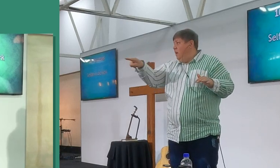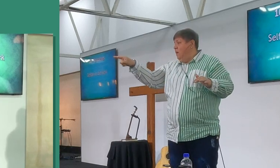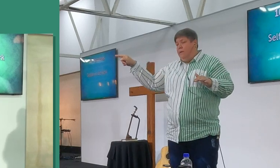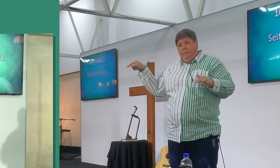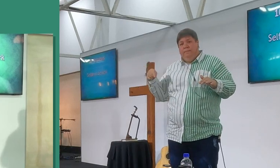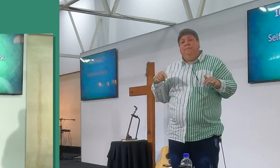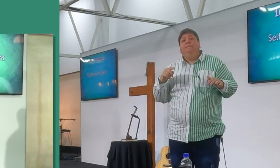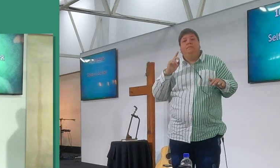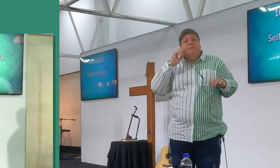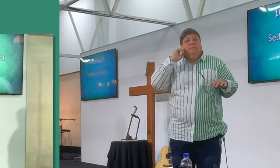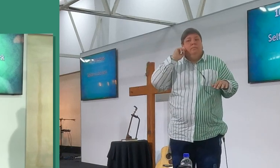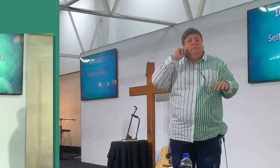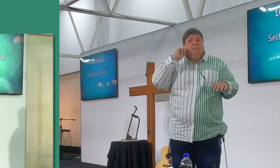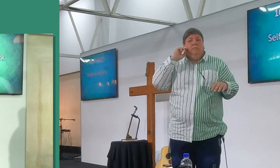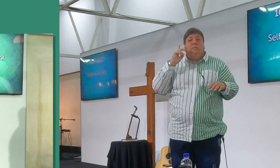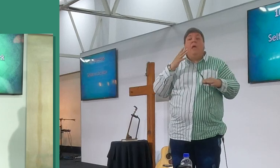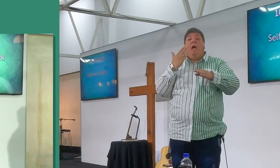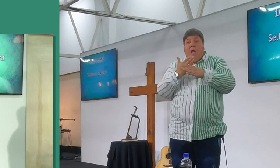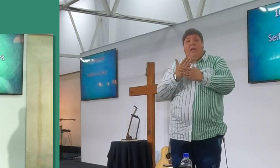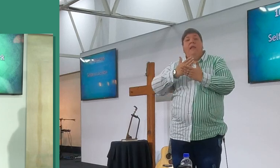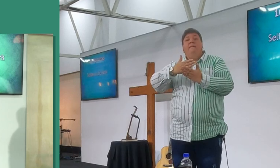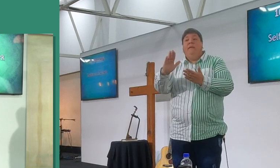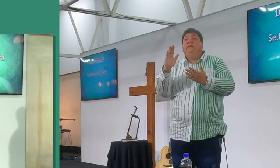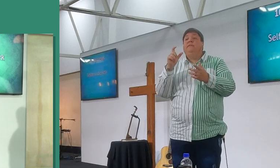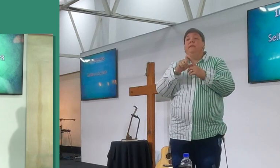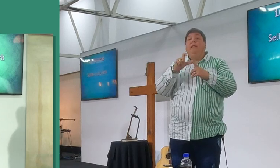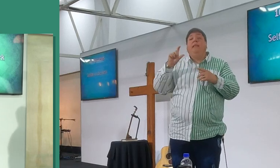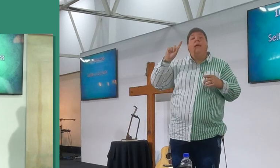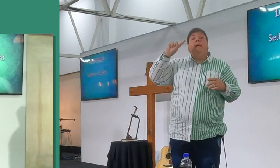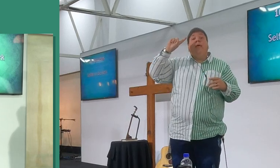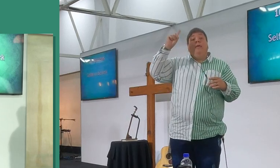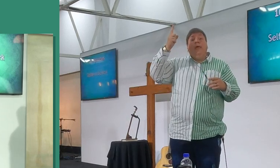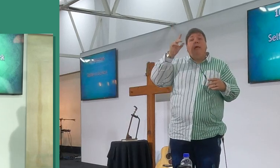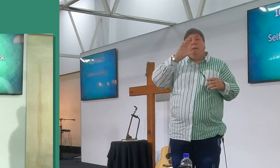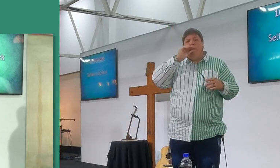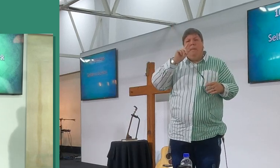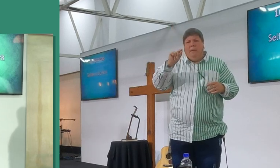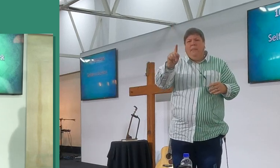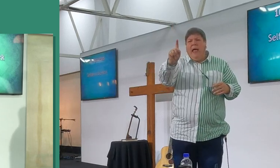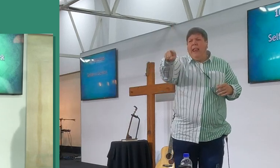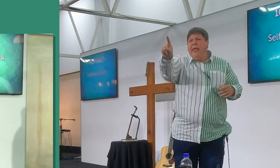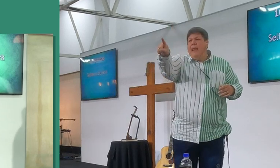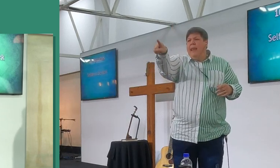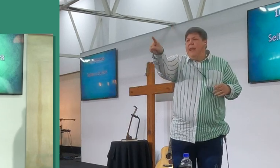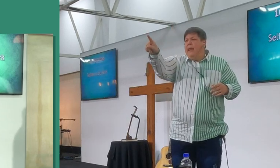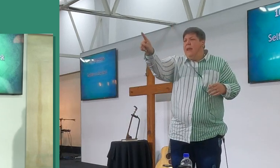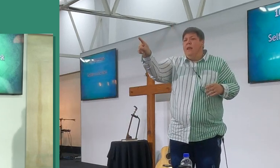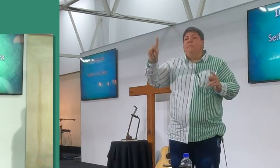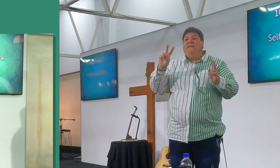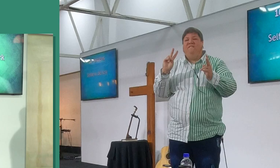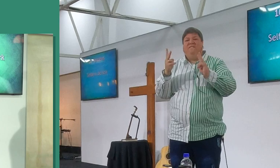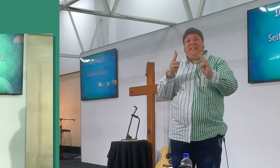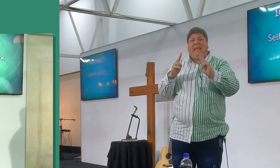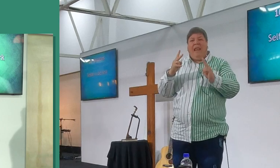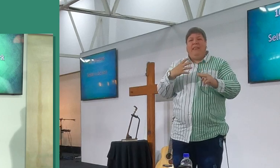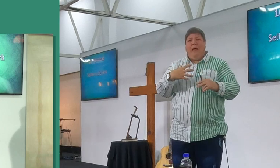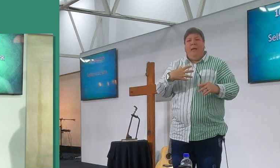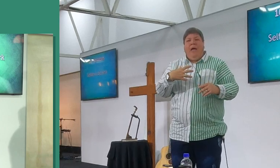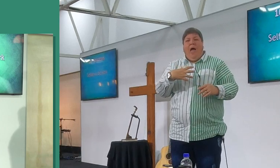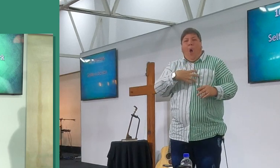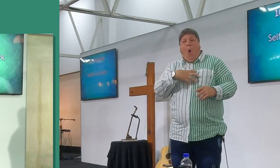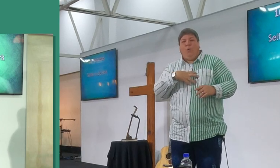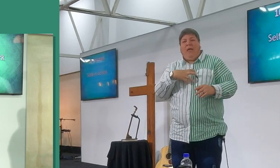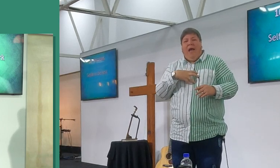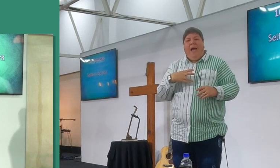en het kan wees, dat die jyre praat met allemaal van ons, maar ons gaan verskillend reageer daar. En